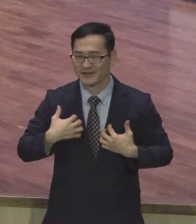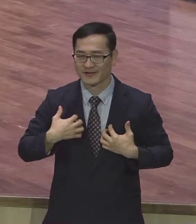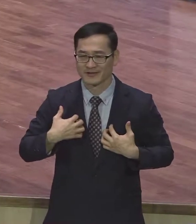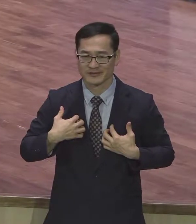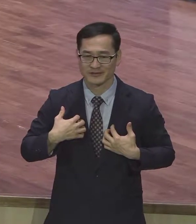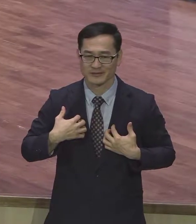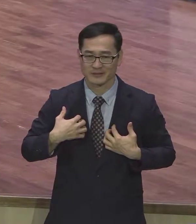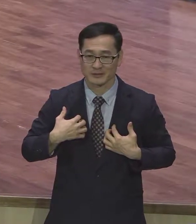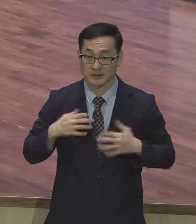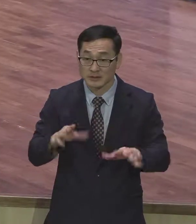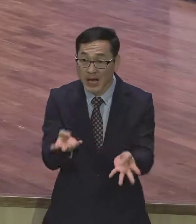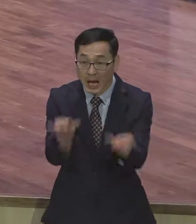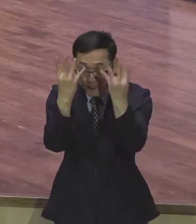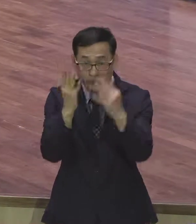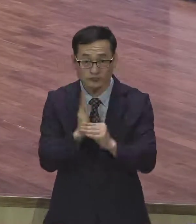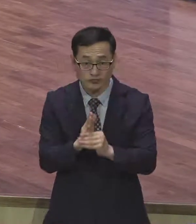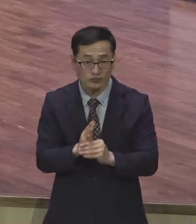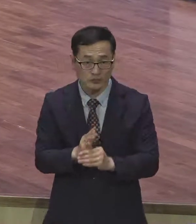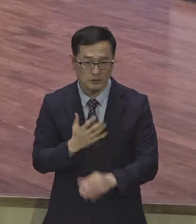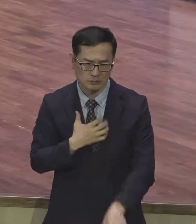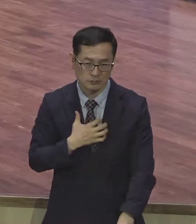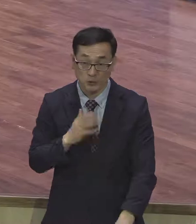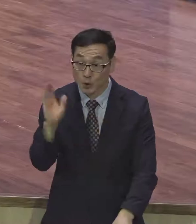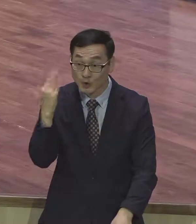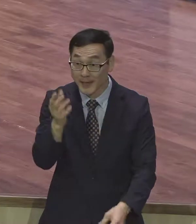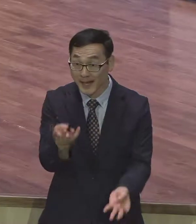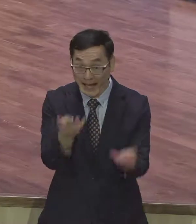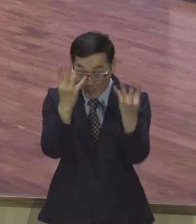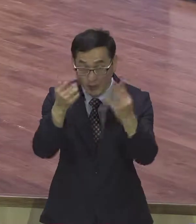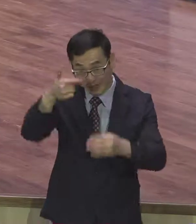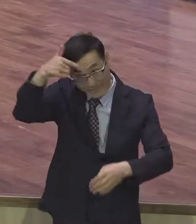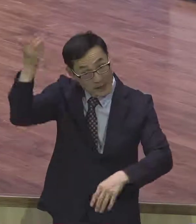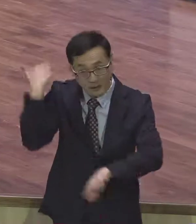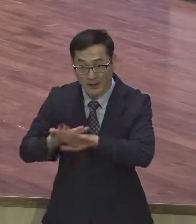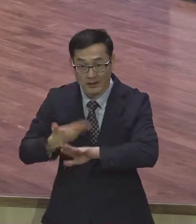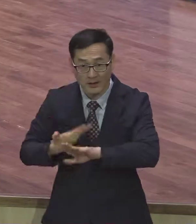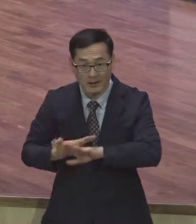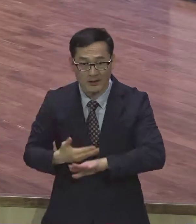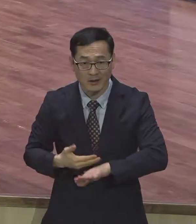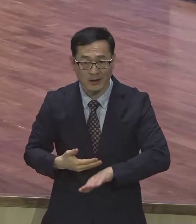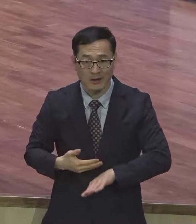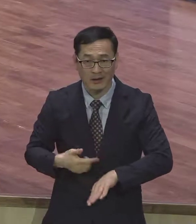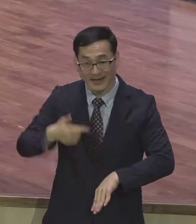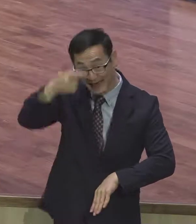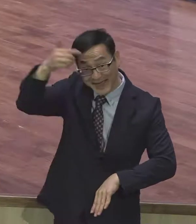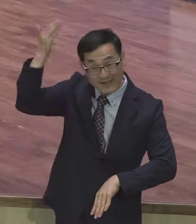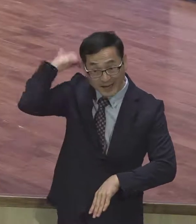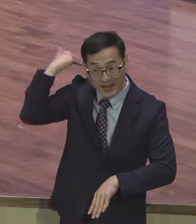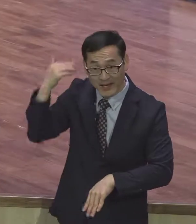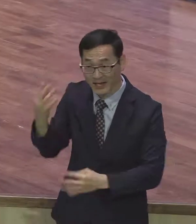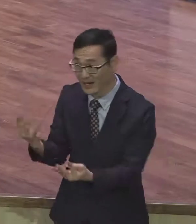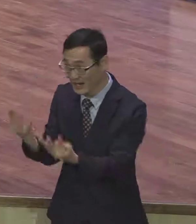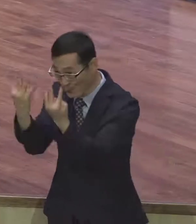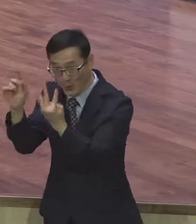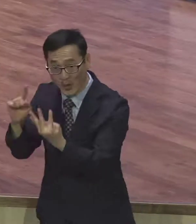감옥에 있네. 감옥에 감옥에 요즘 감옥은 다릅니다. 내가 중세기 때 감옥 가보니까 그냥 흙에다가 이 석고